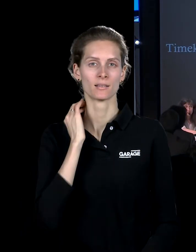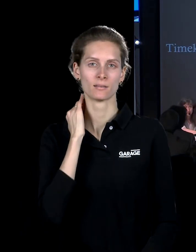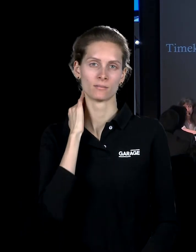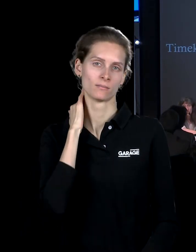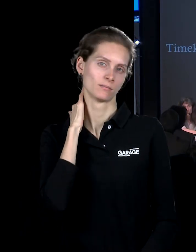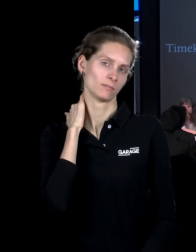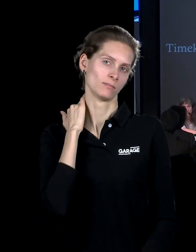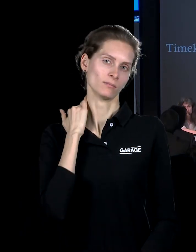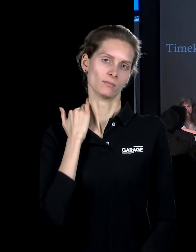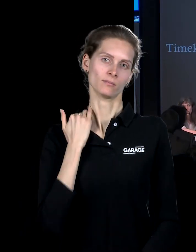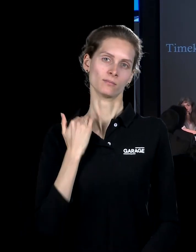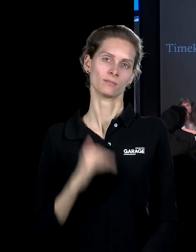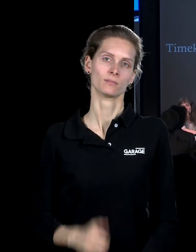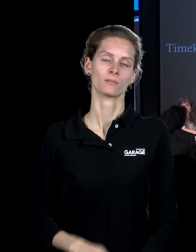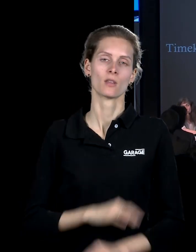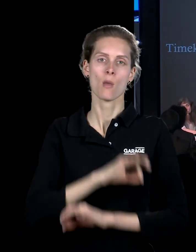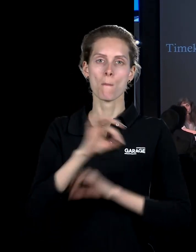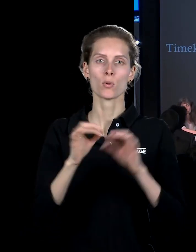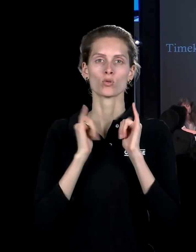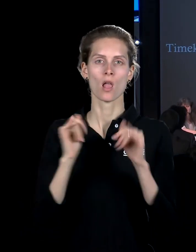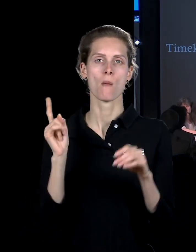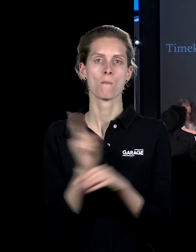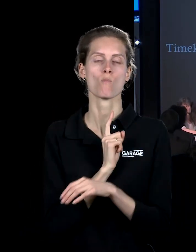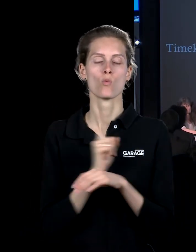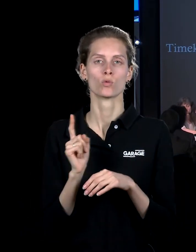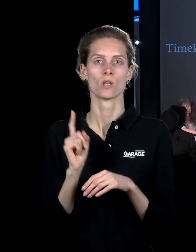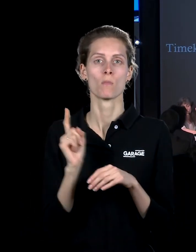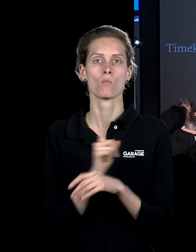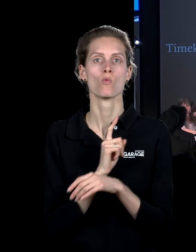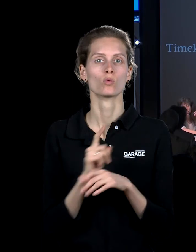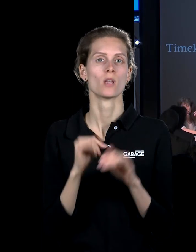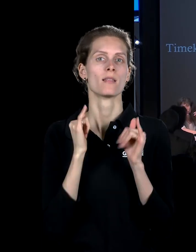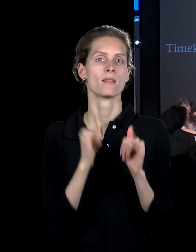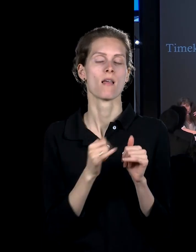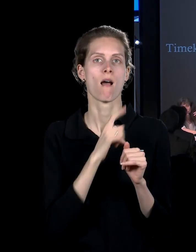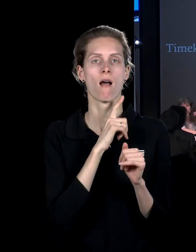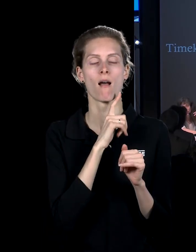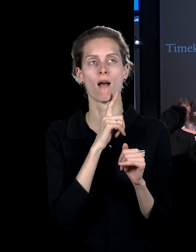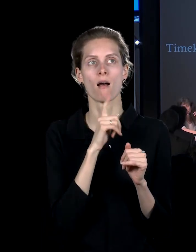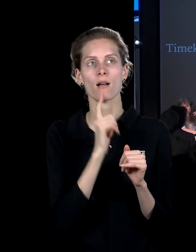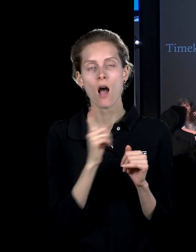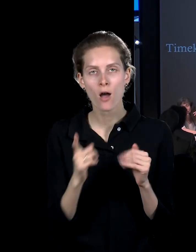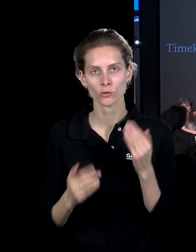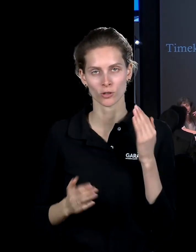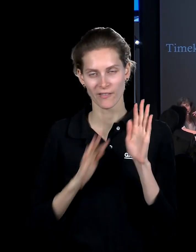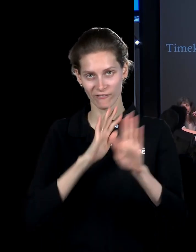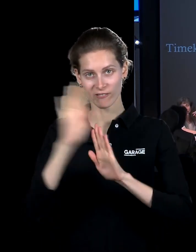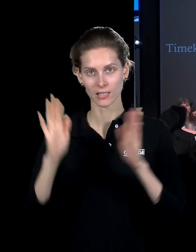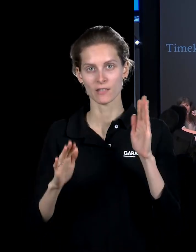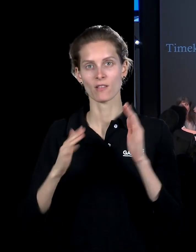проект для музеев. Музеи под каждую выставку заново красятся стены в разные цвета.